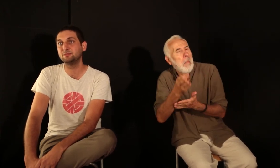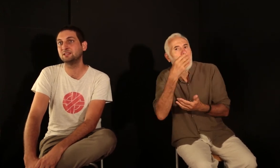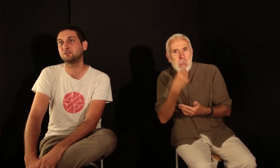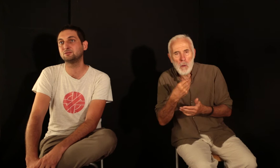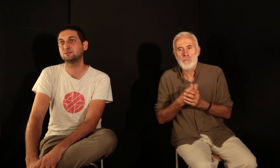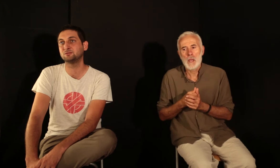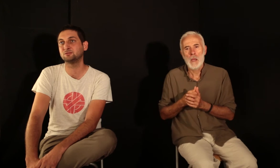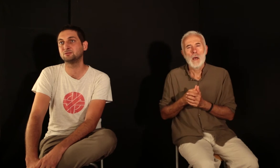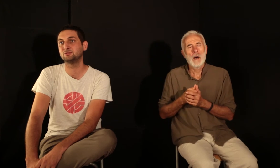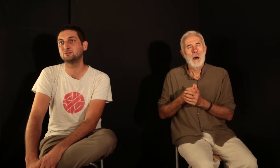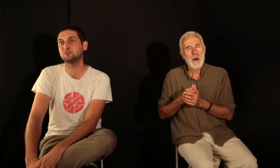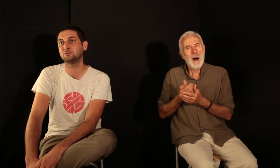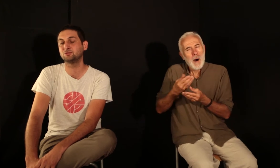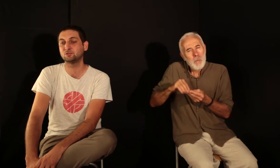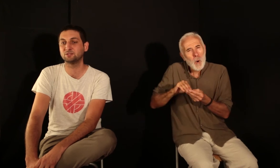militants d'aujourd'hui.